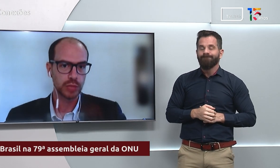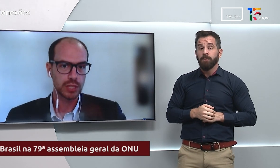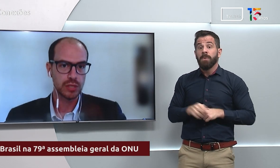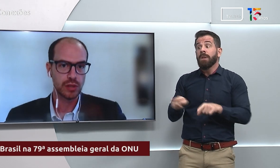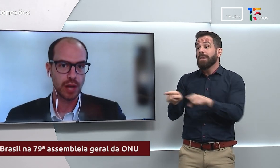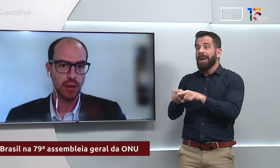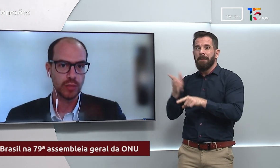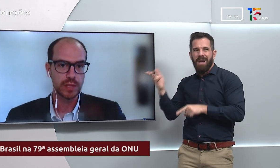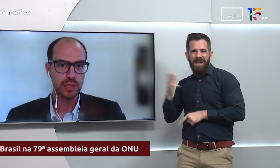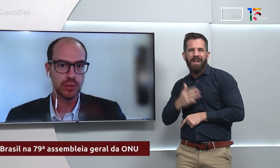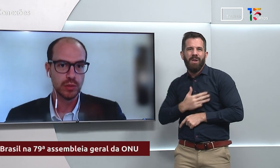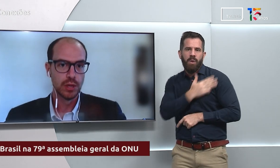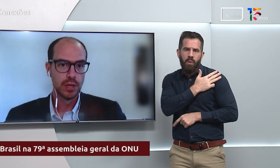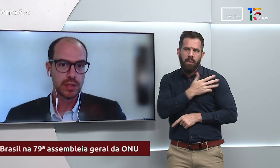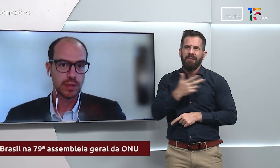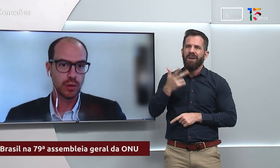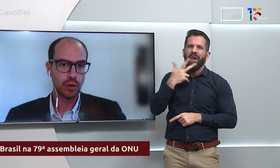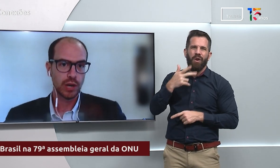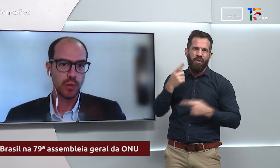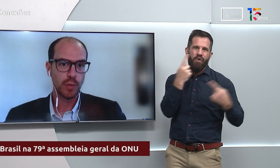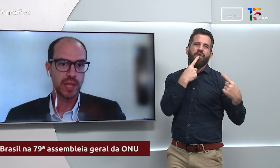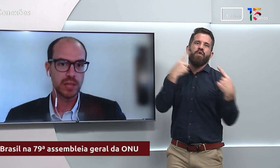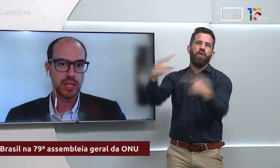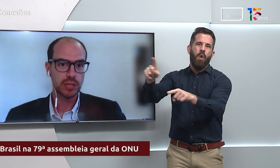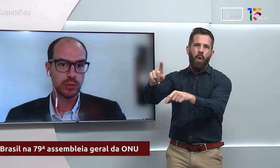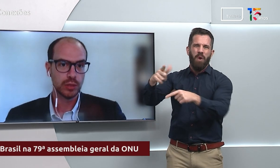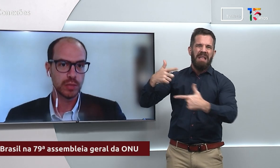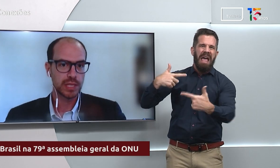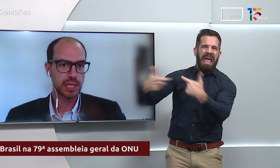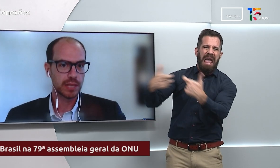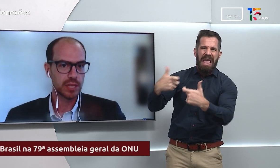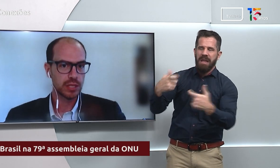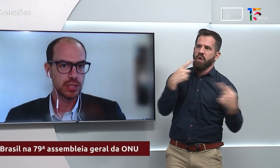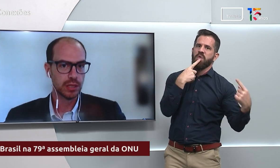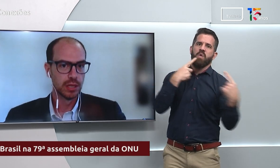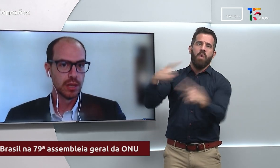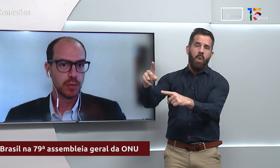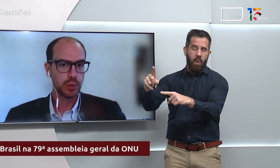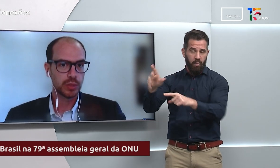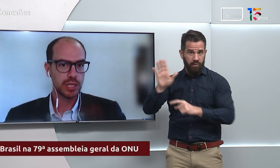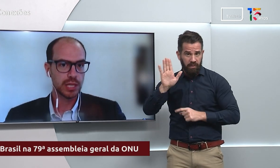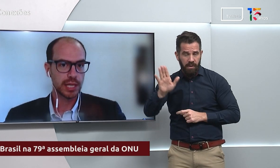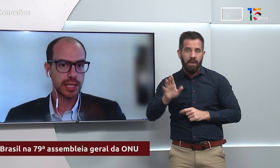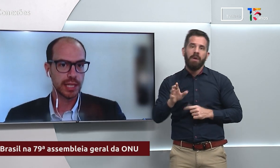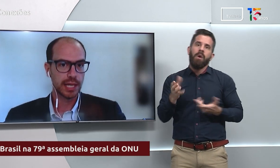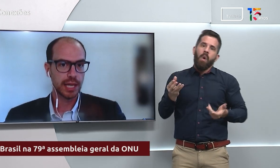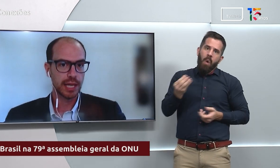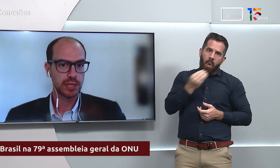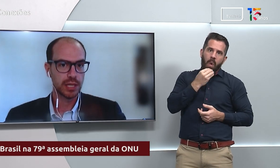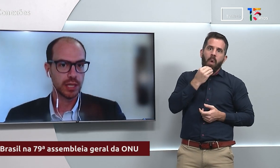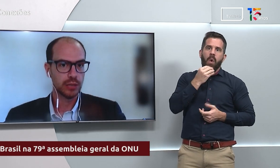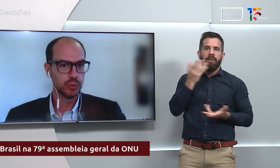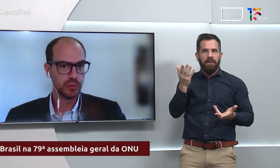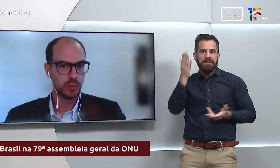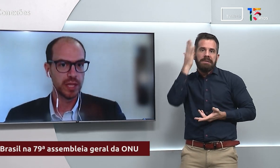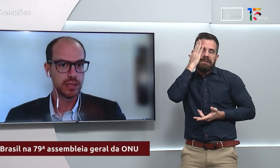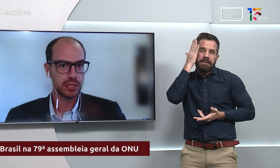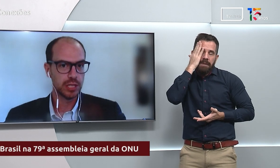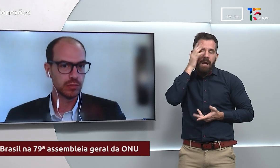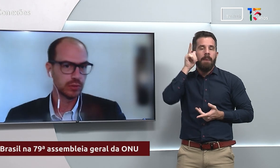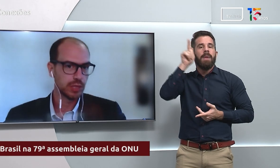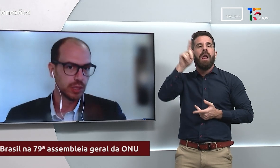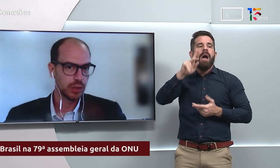um ponto tradicional. O Brasil se coloca como um país mediador, mas claramente protege aquela que é a causa do povo